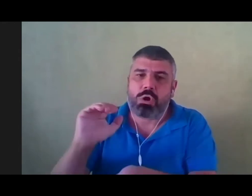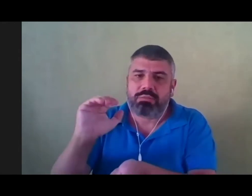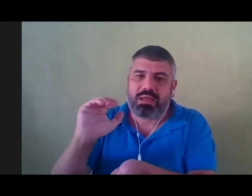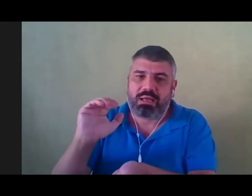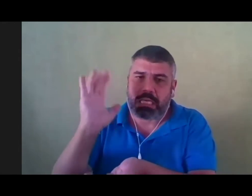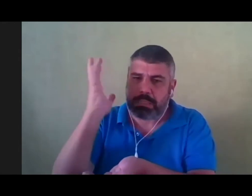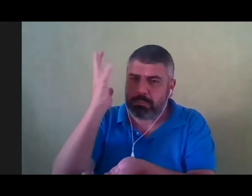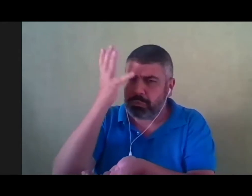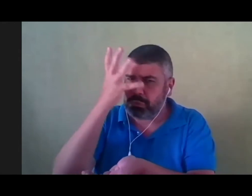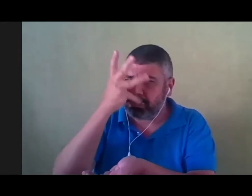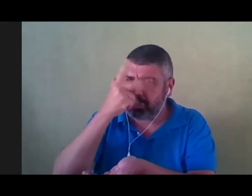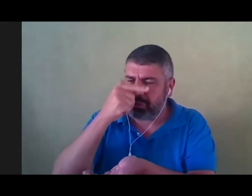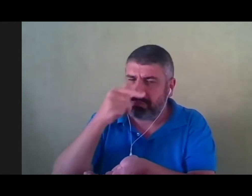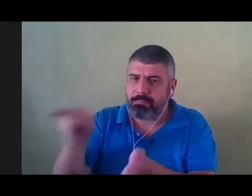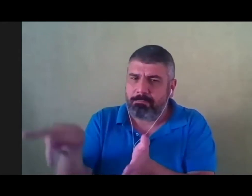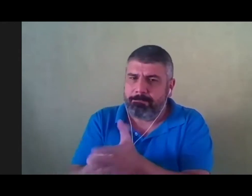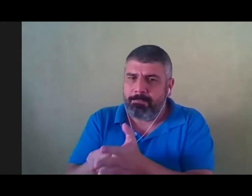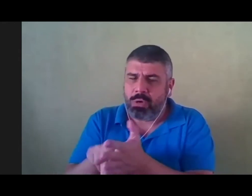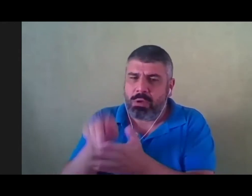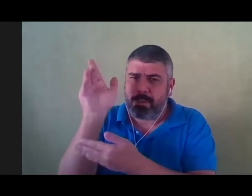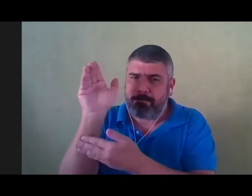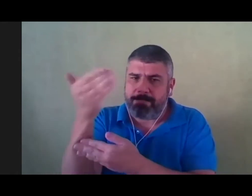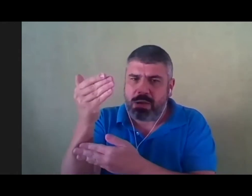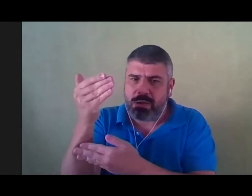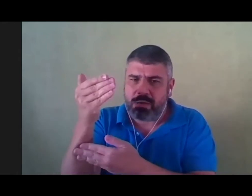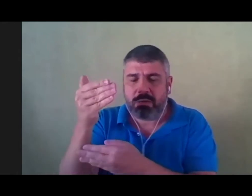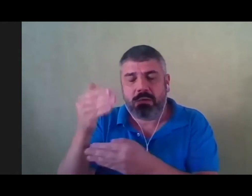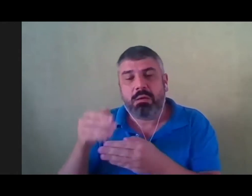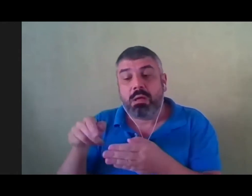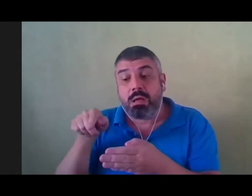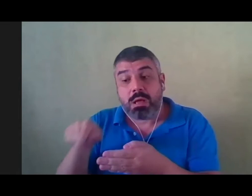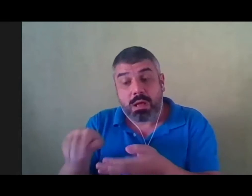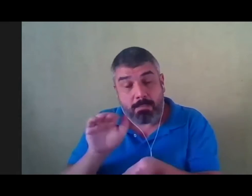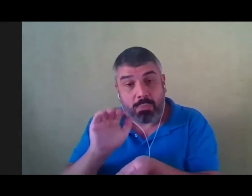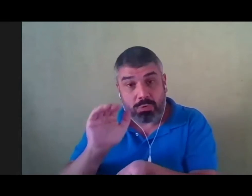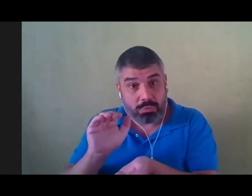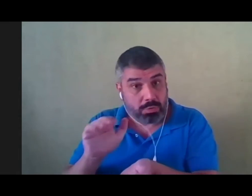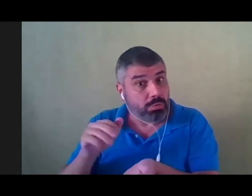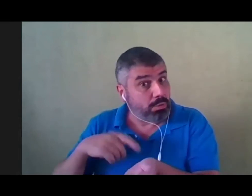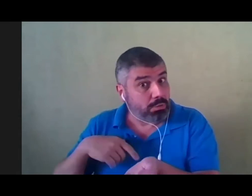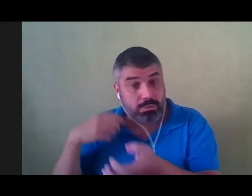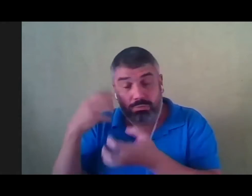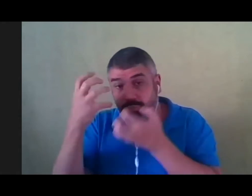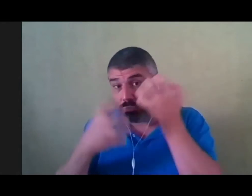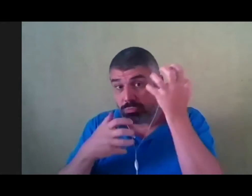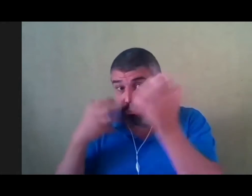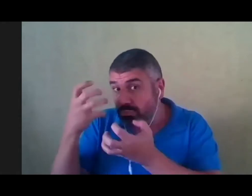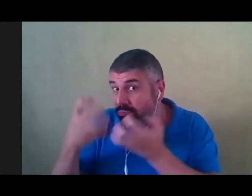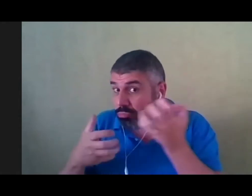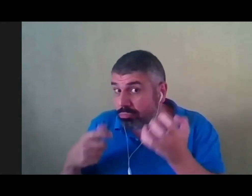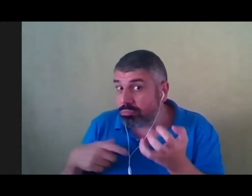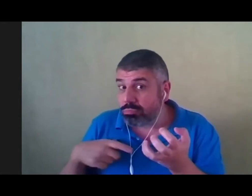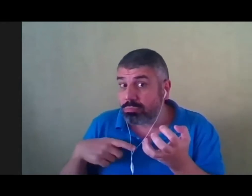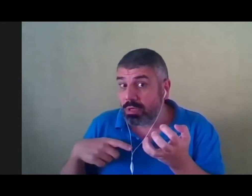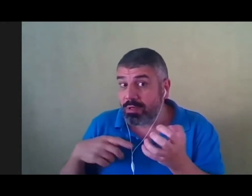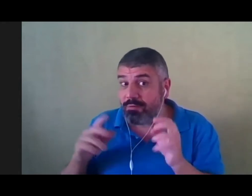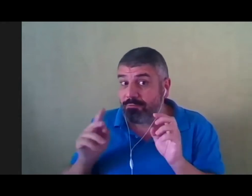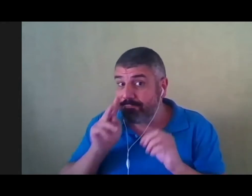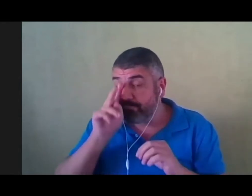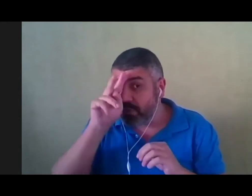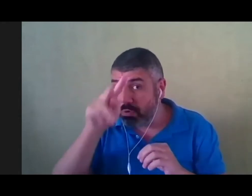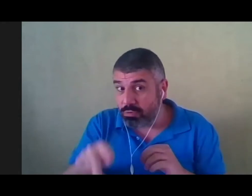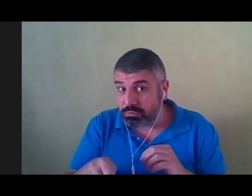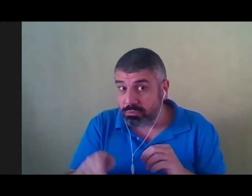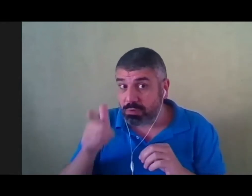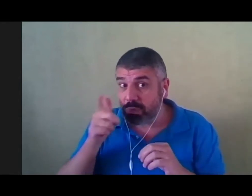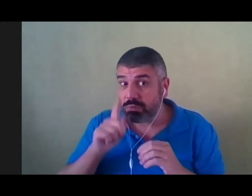boneca de madeira. E essa boneca vai ter muito encantamento. Ela vai ter a força de